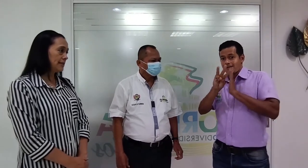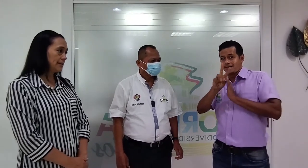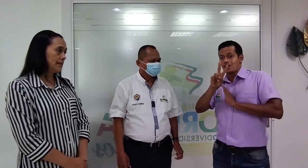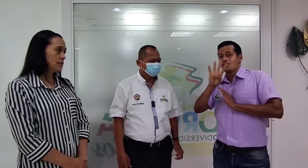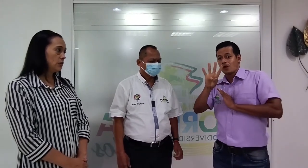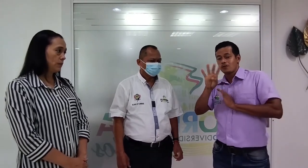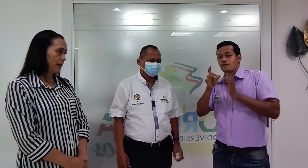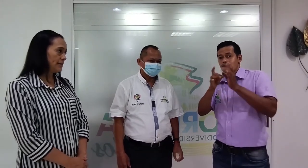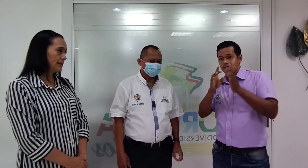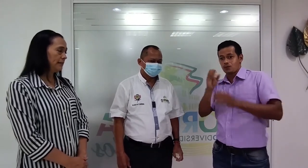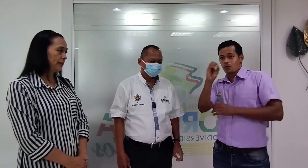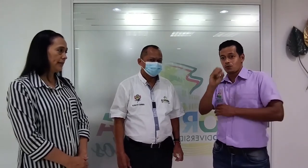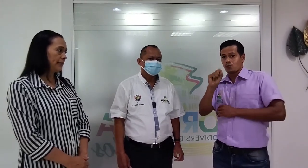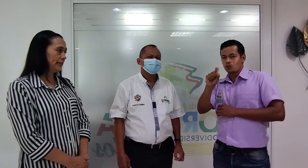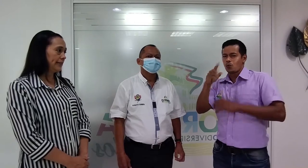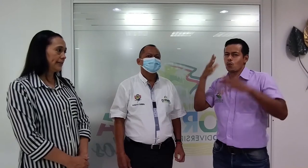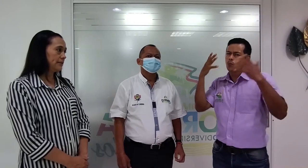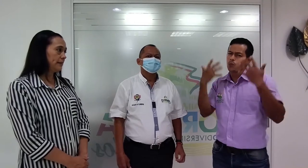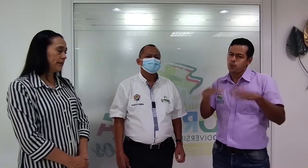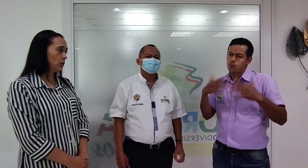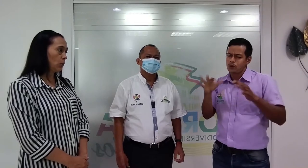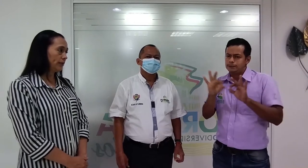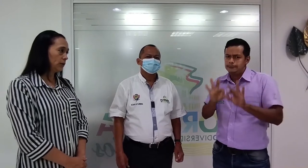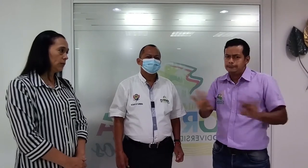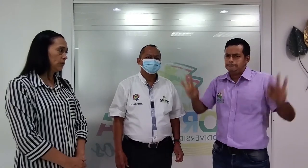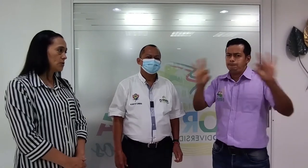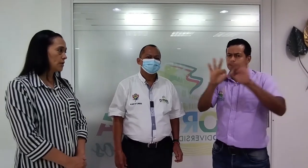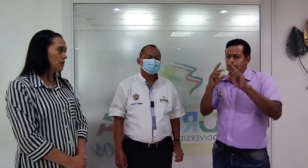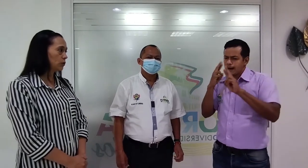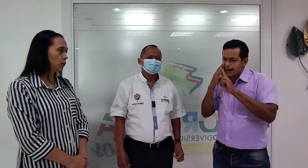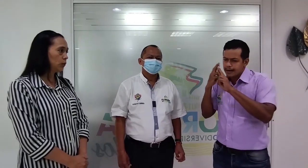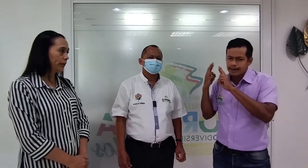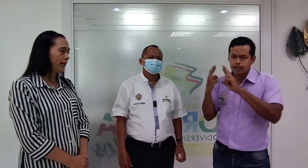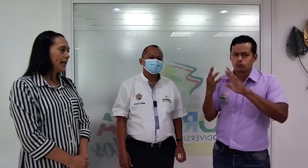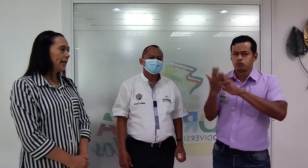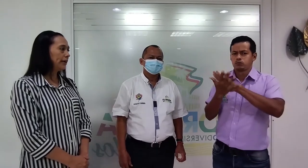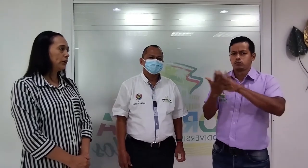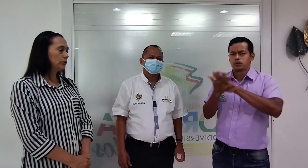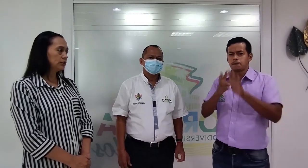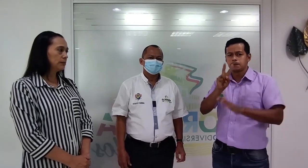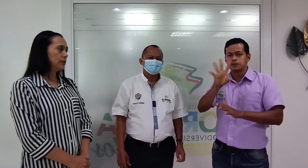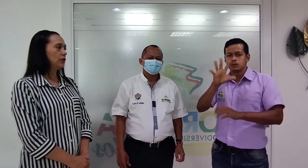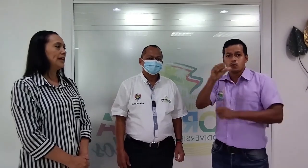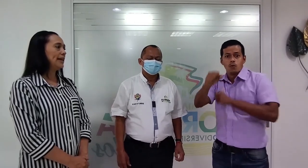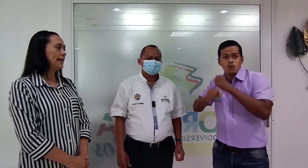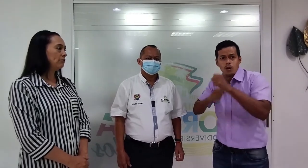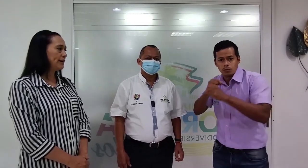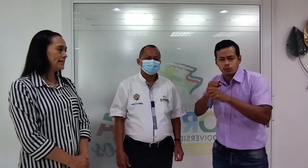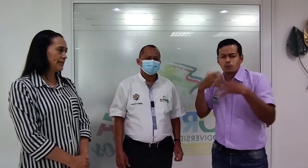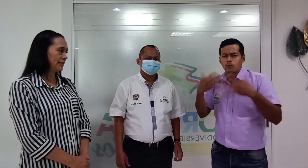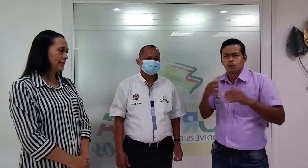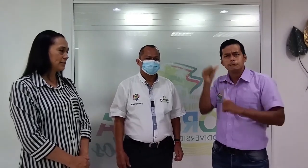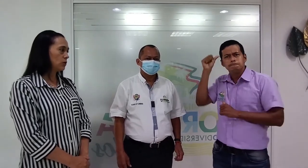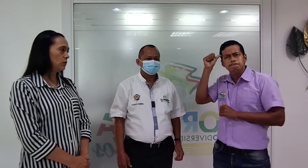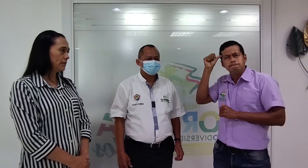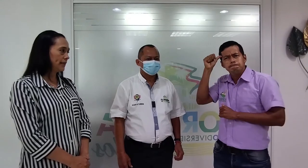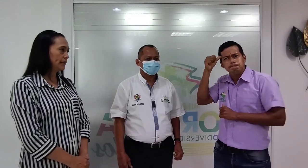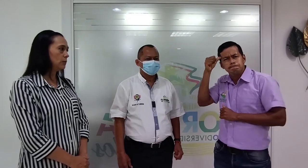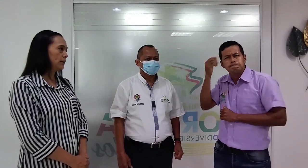comienza, mediante la ley 324, 11 de octubre, el reconocimiento de la lengua de señas colombiana como